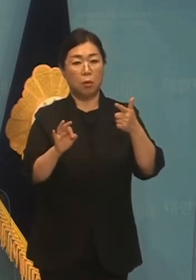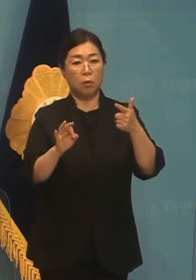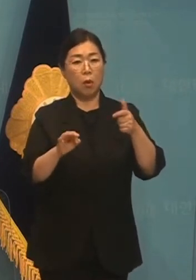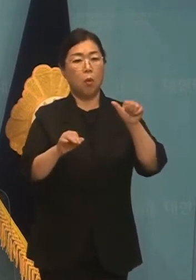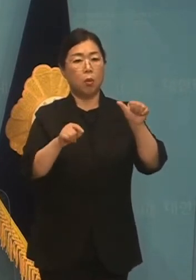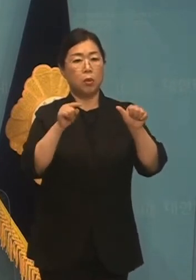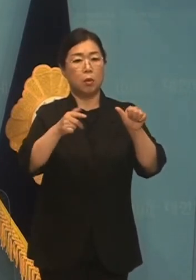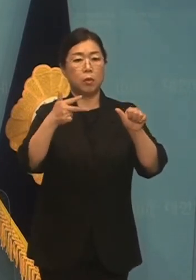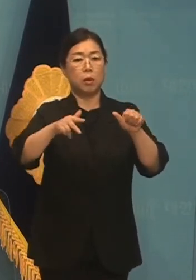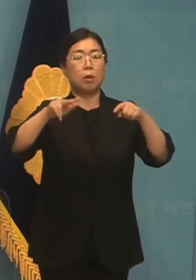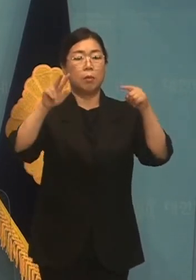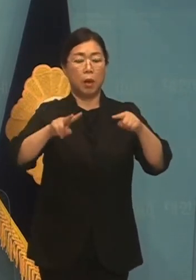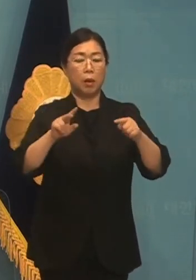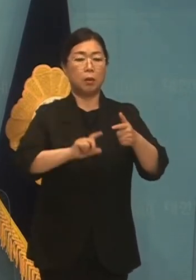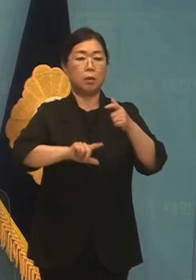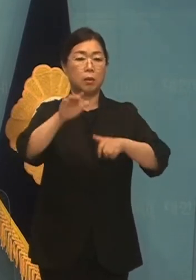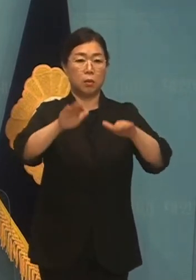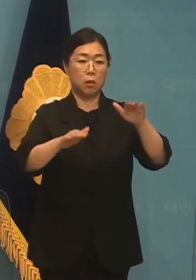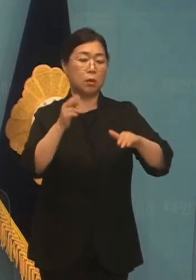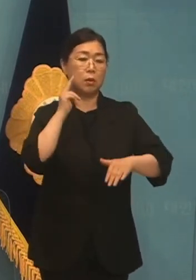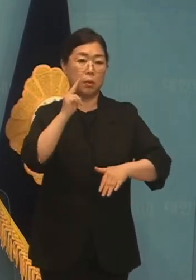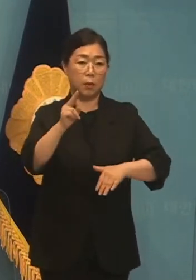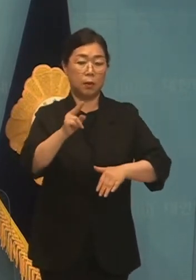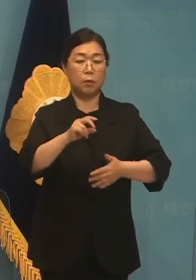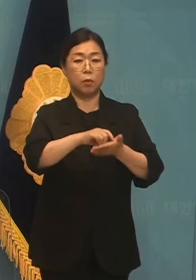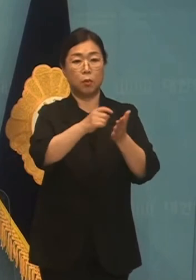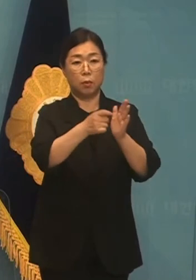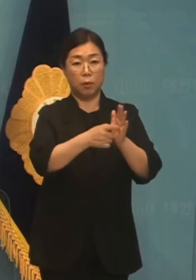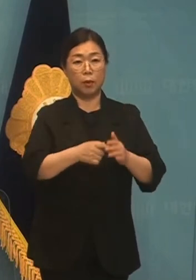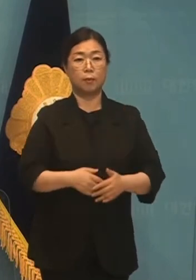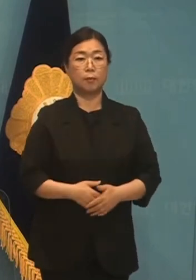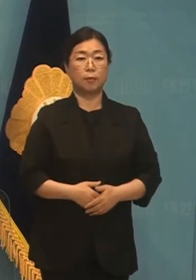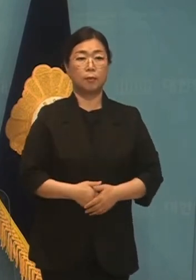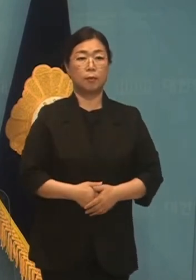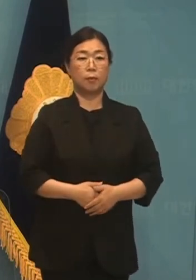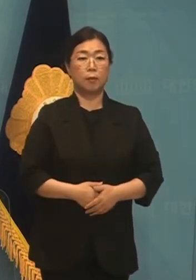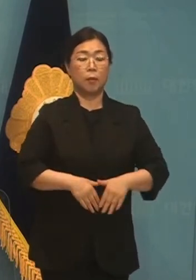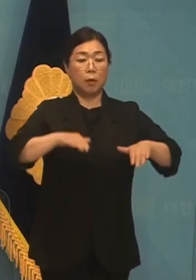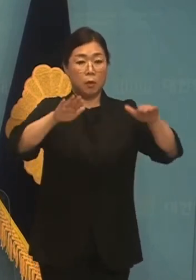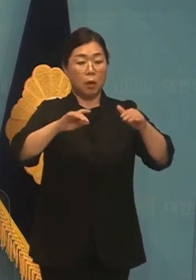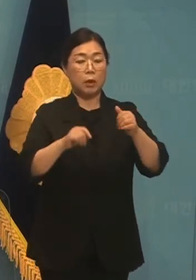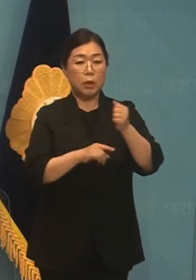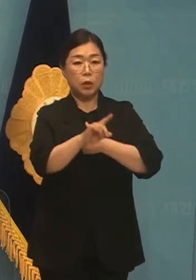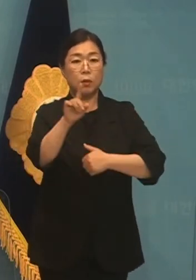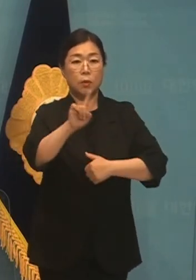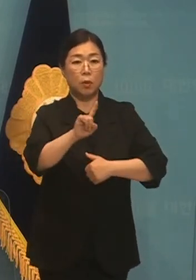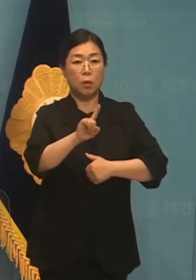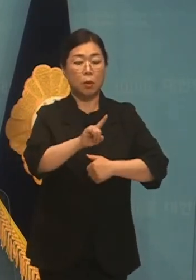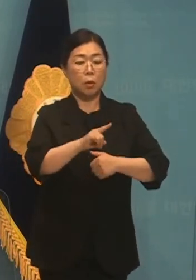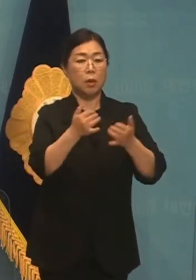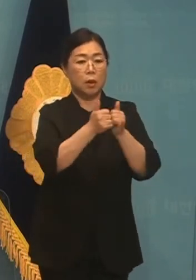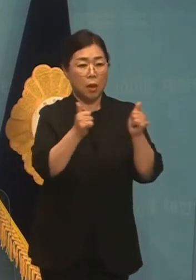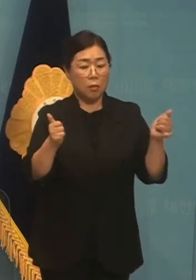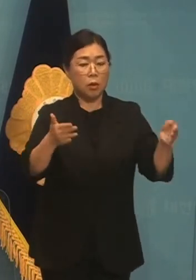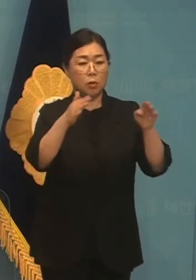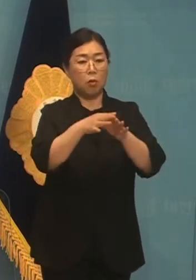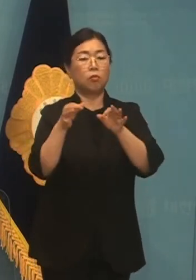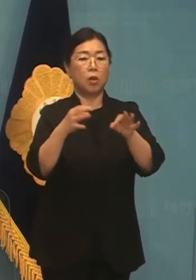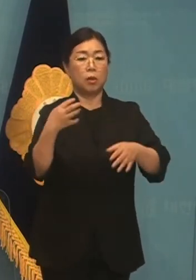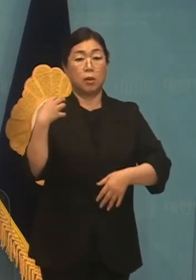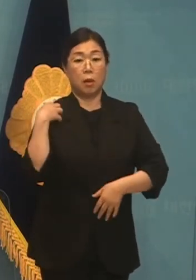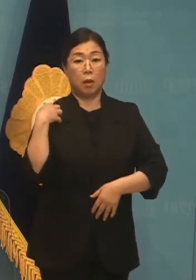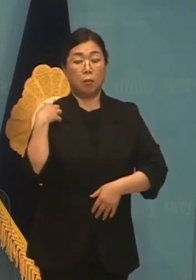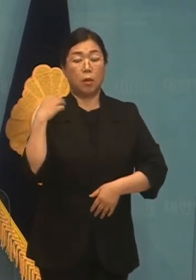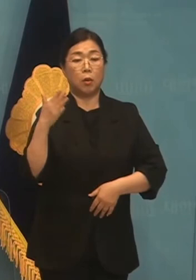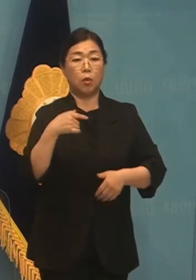5.7배 차이로 격차가 심각한 수준입니다. 격차의 원인은 인력과 시설 수자를 책임지는